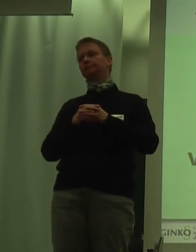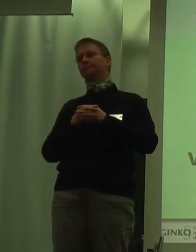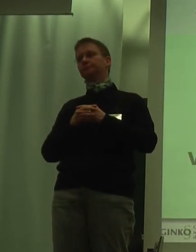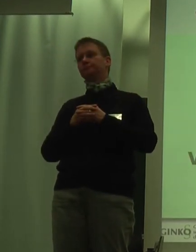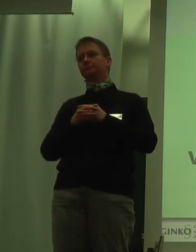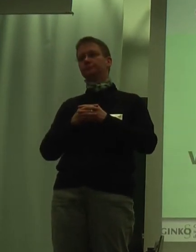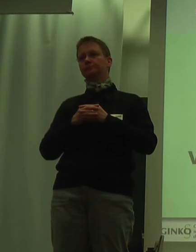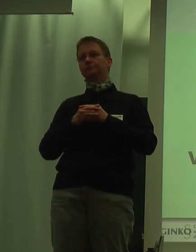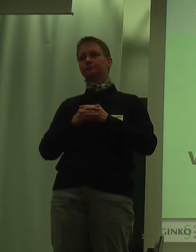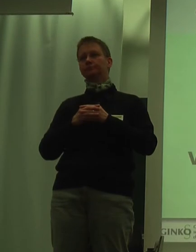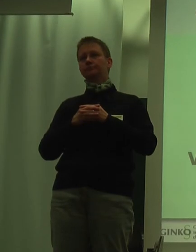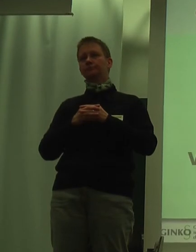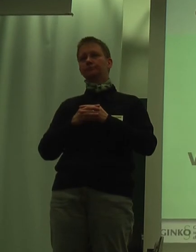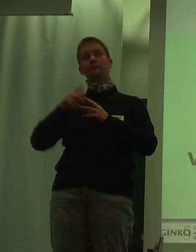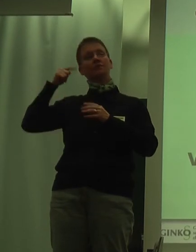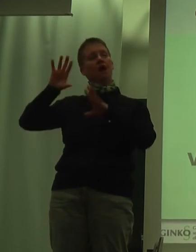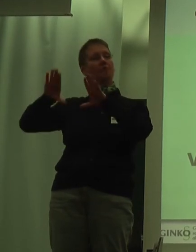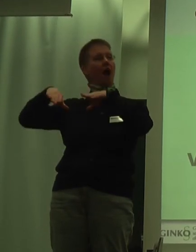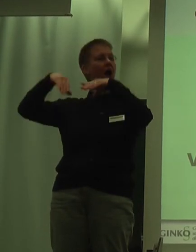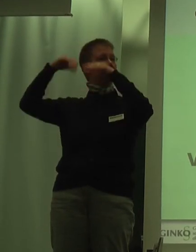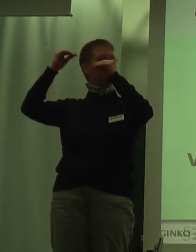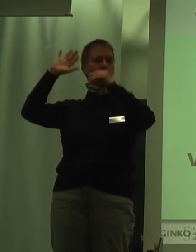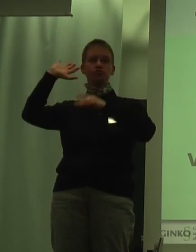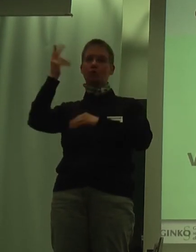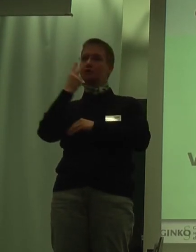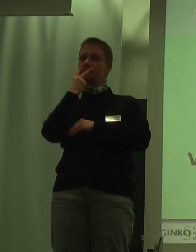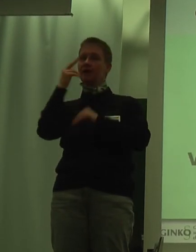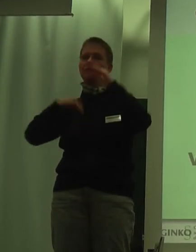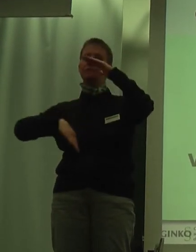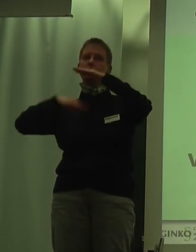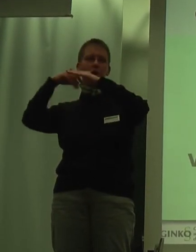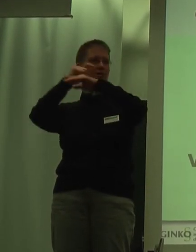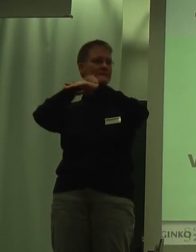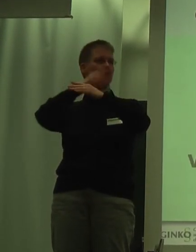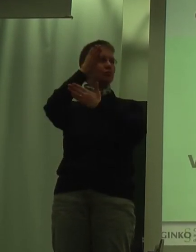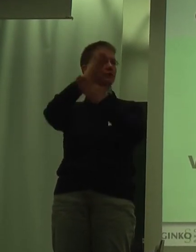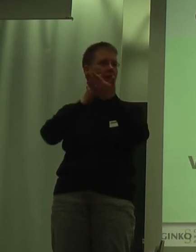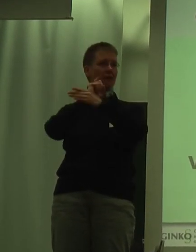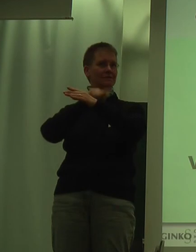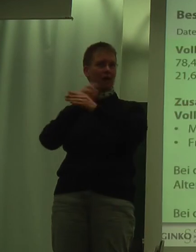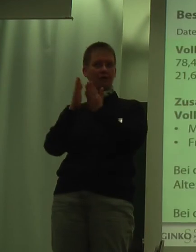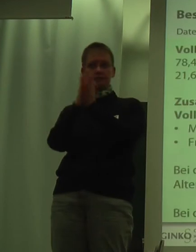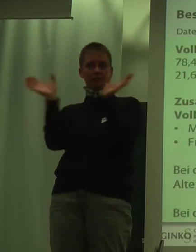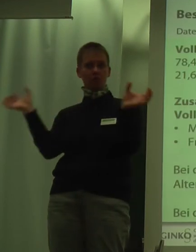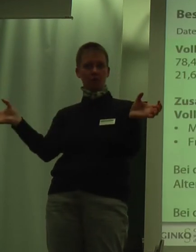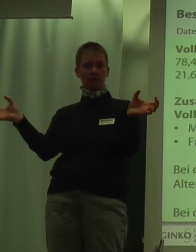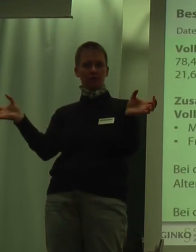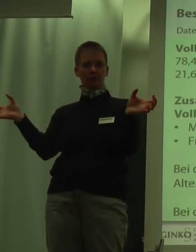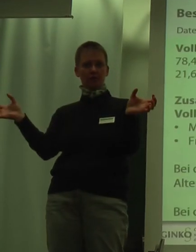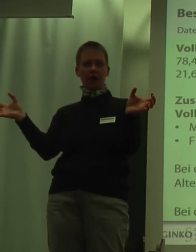Nun haben Sie am Anfang ja schon gesehen, Vollzeit, Teilzeit. Und da gibt es natürlich auch einige spannende Dinge.